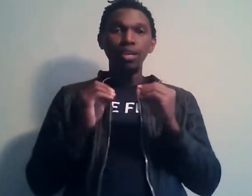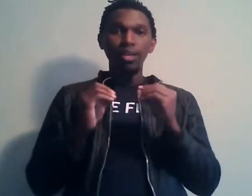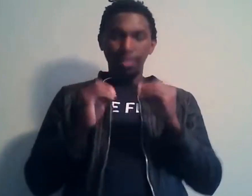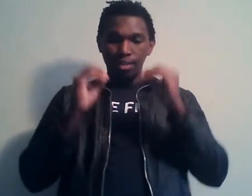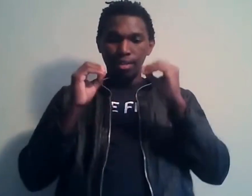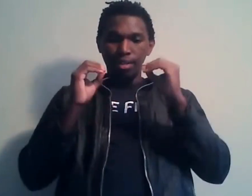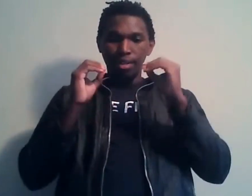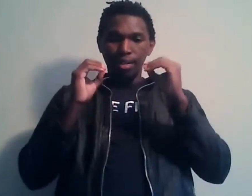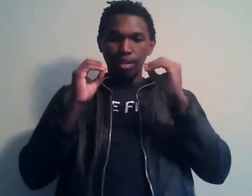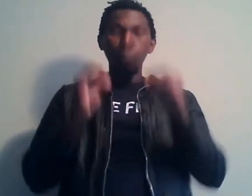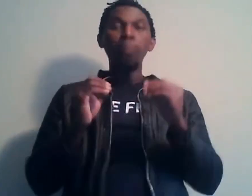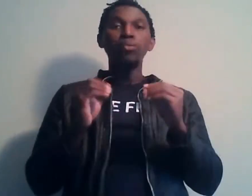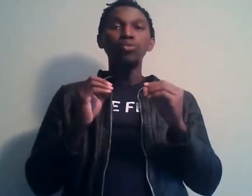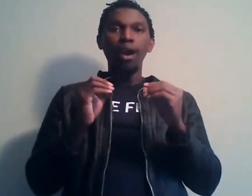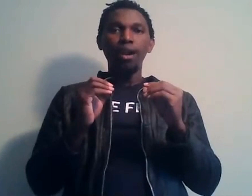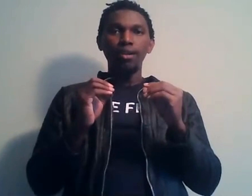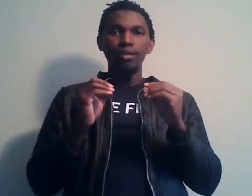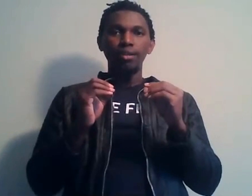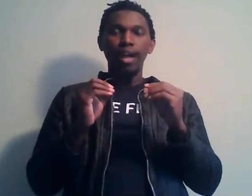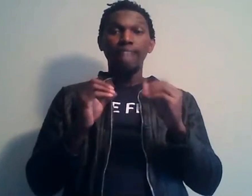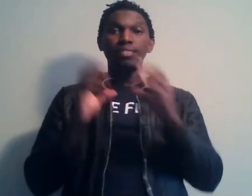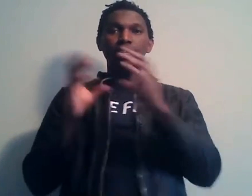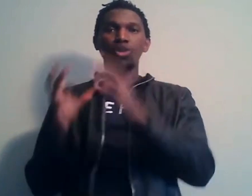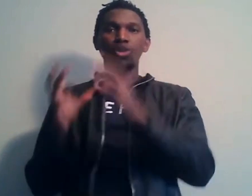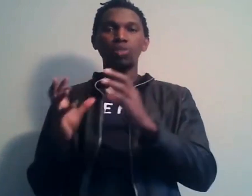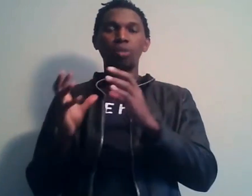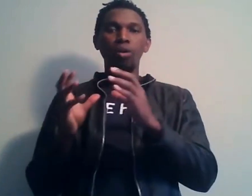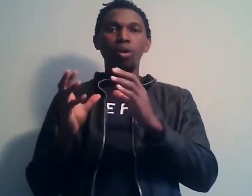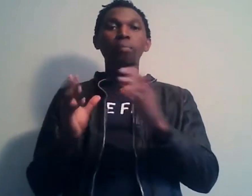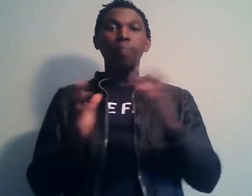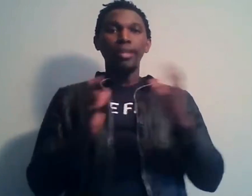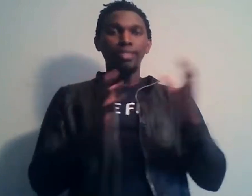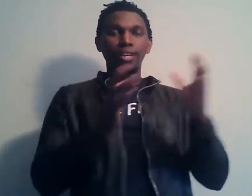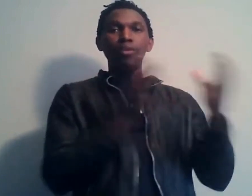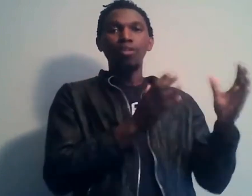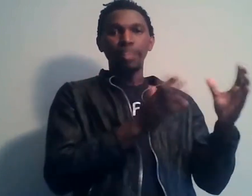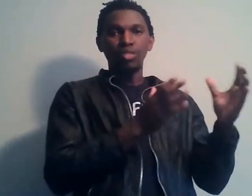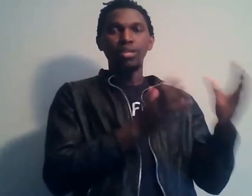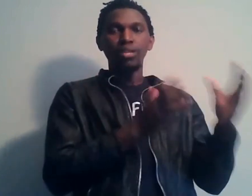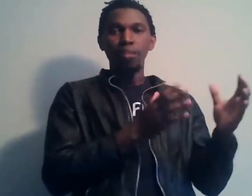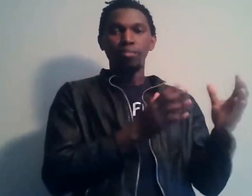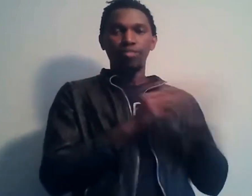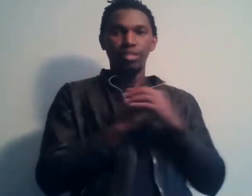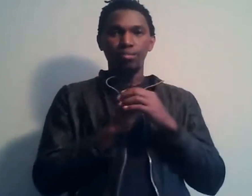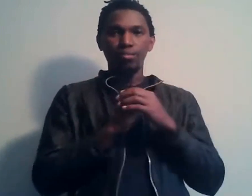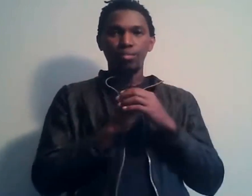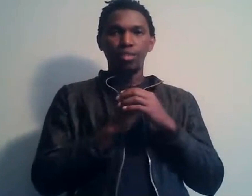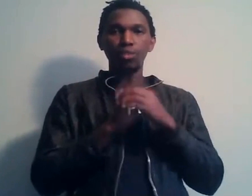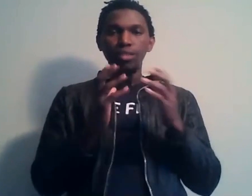le peuple noir à ses retranchements pour être la meilleure version d'elle-même en fait. Oui,